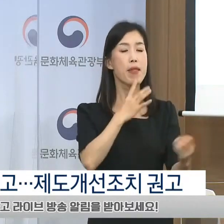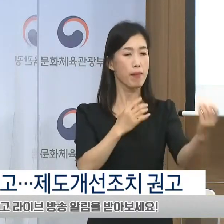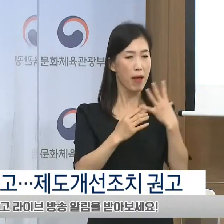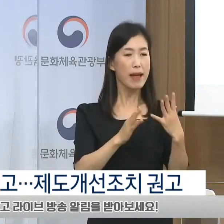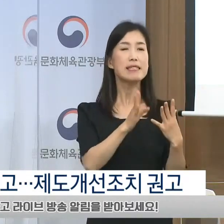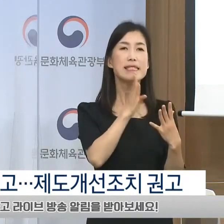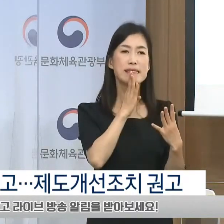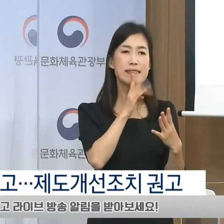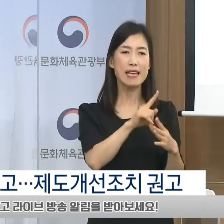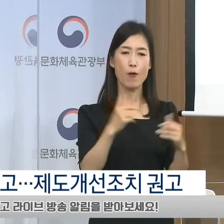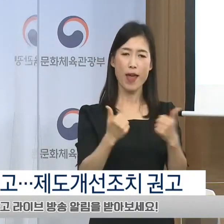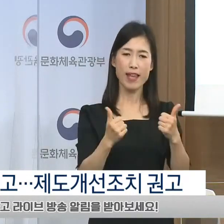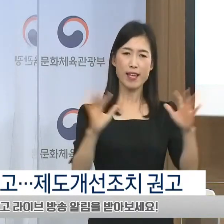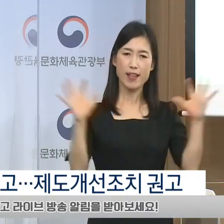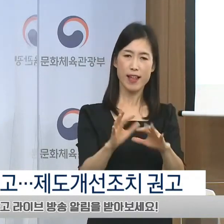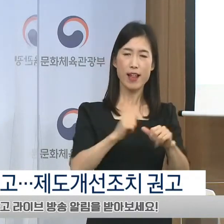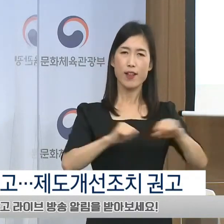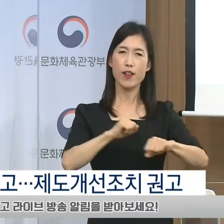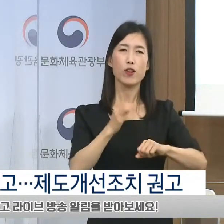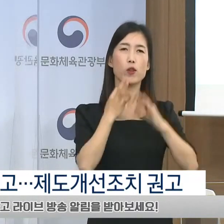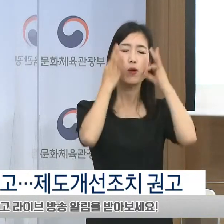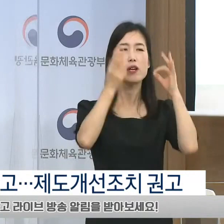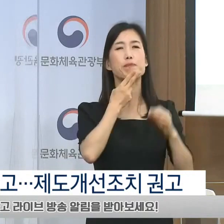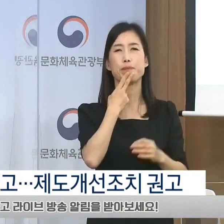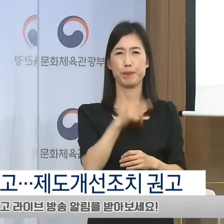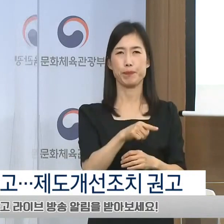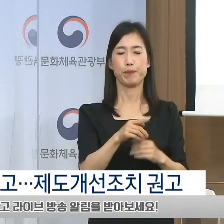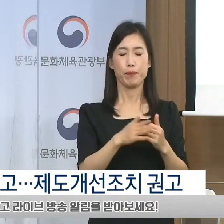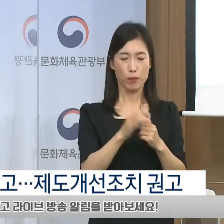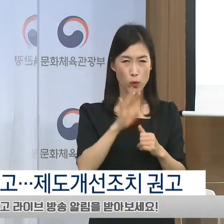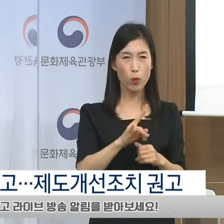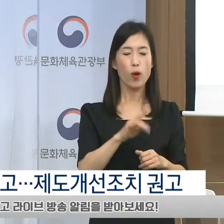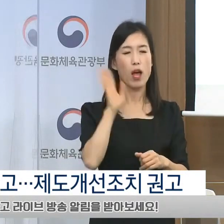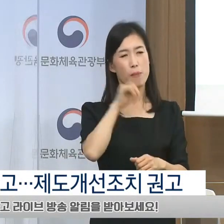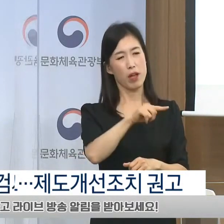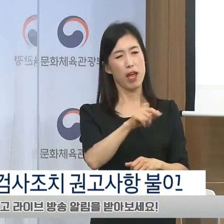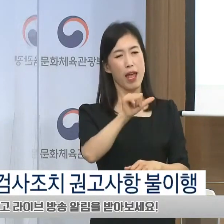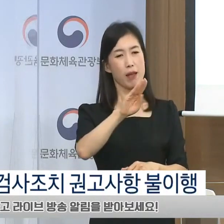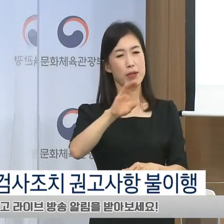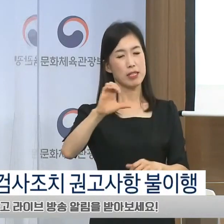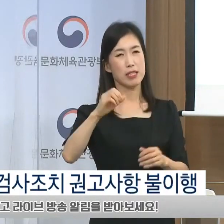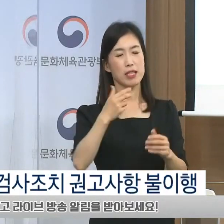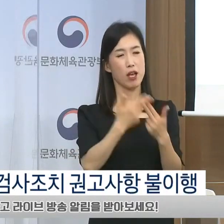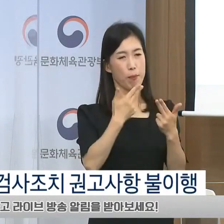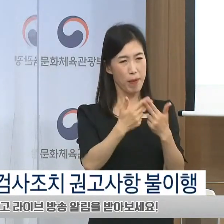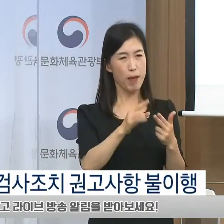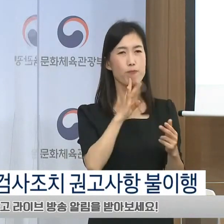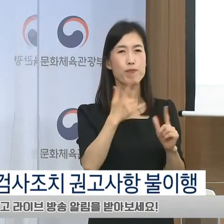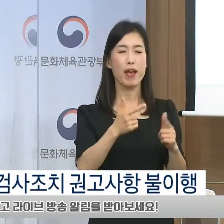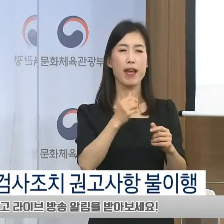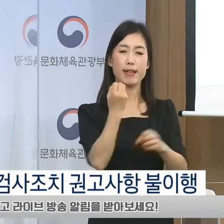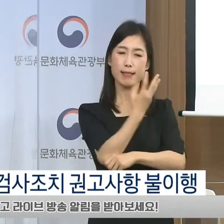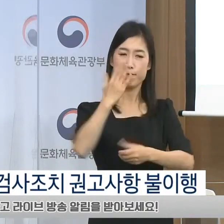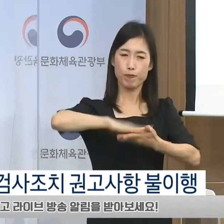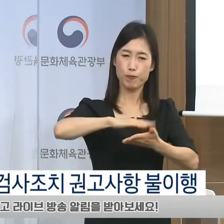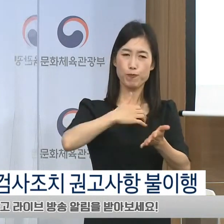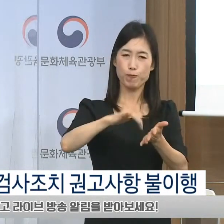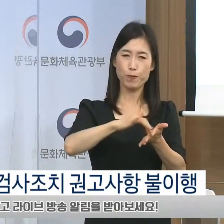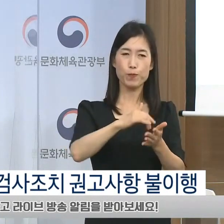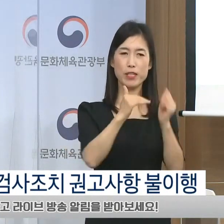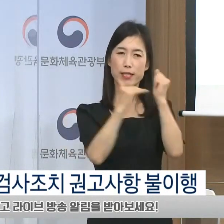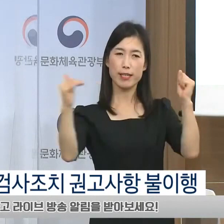보이지 않았습니다. 사무검사 권고 이행이나 ABC 신뢰성 회복을 위한 제도 개선과 관련된 이견으로